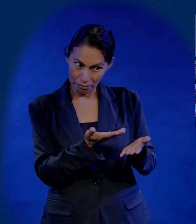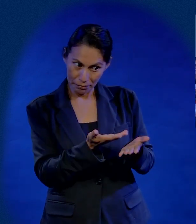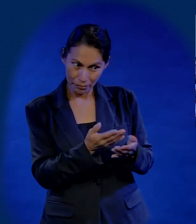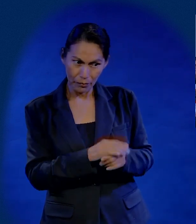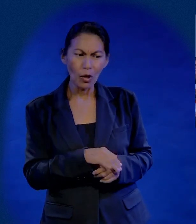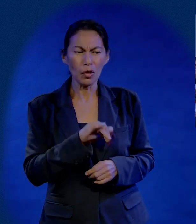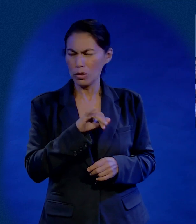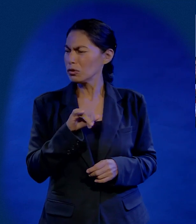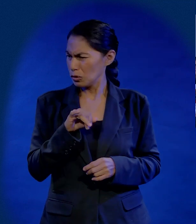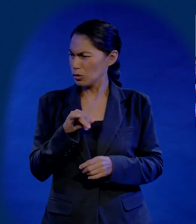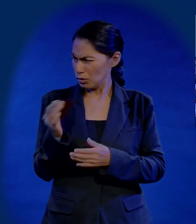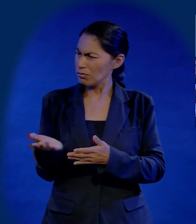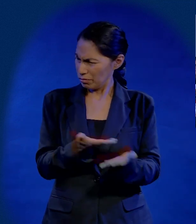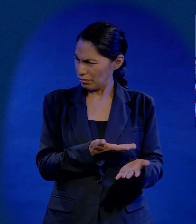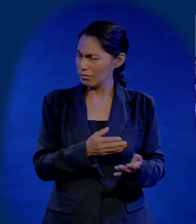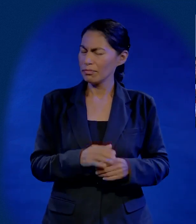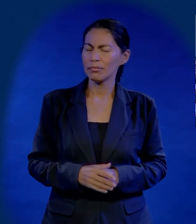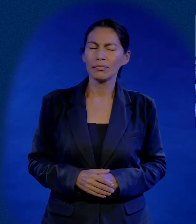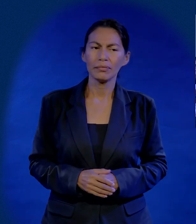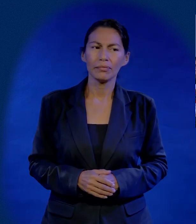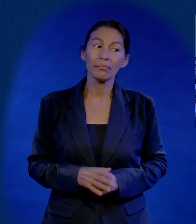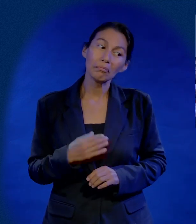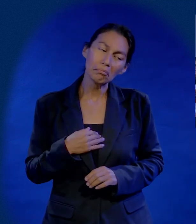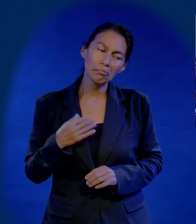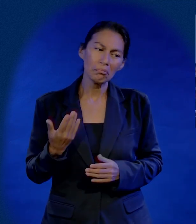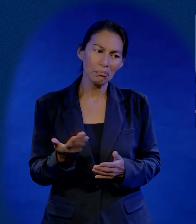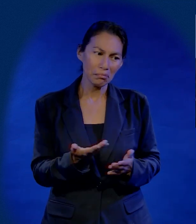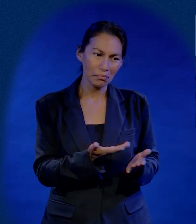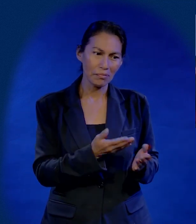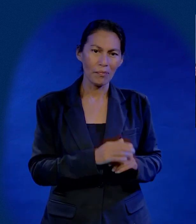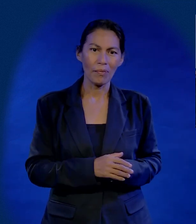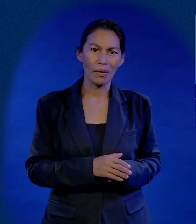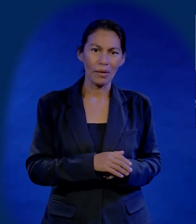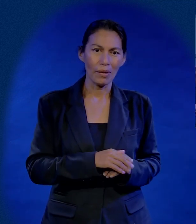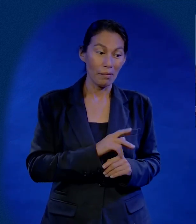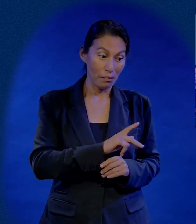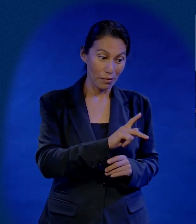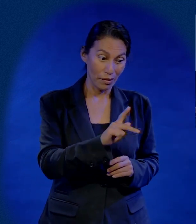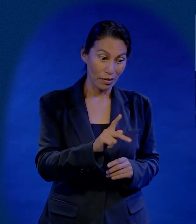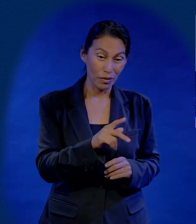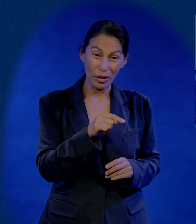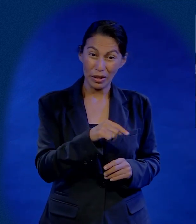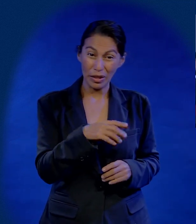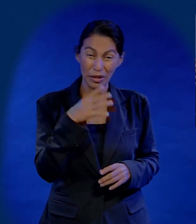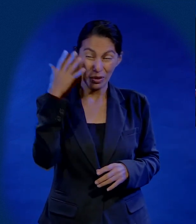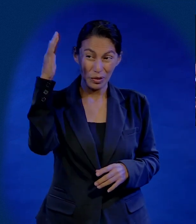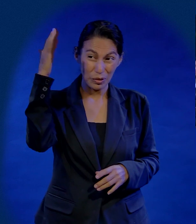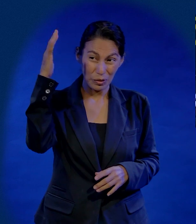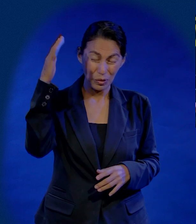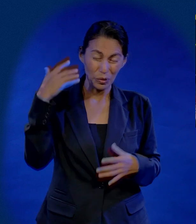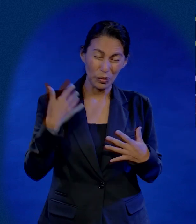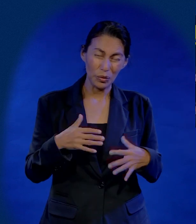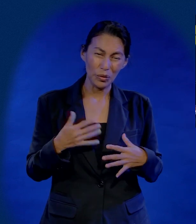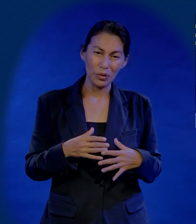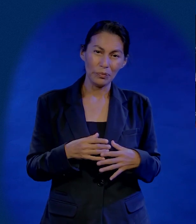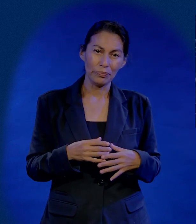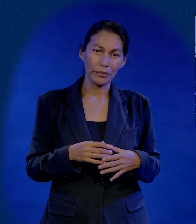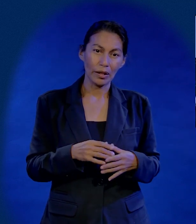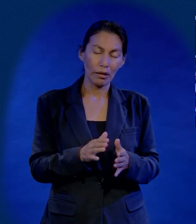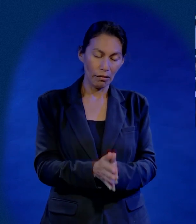¿Puedo pasar? Sí, sí, pásale. Pasé. Estábamos en el patio, el solazo, y